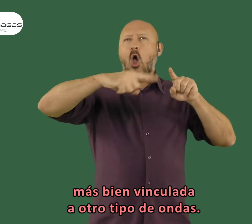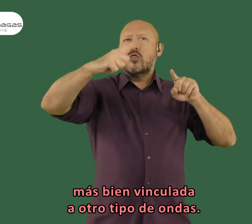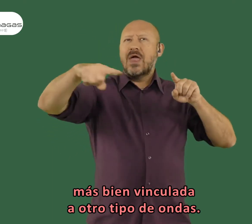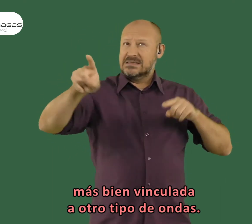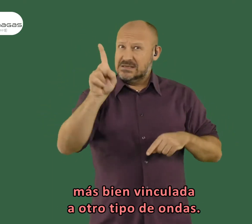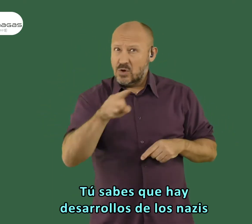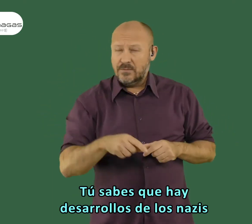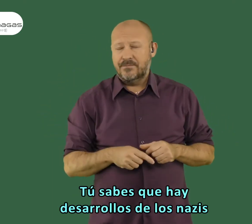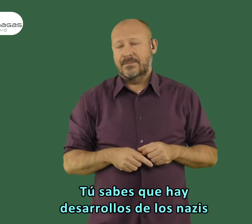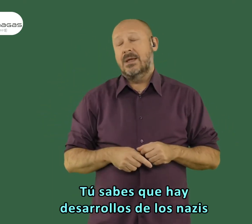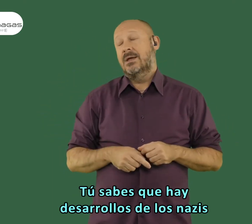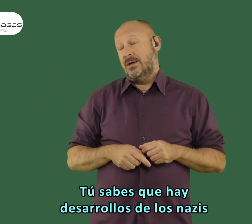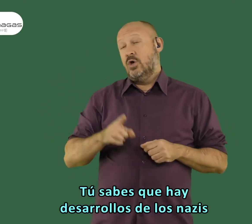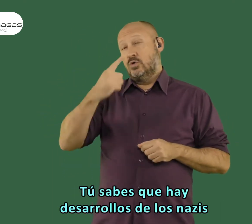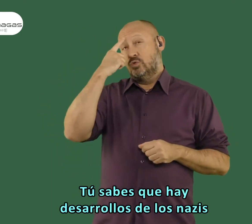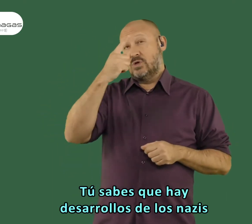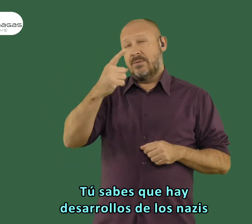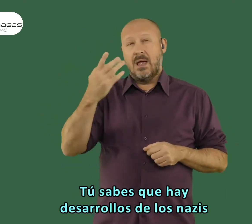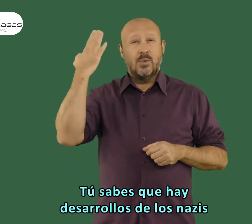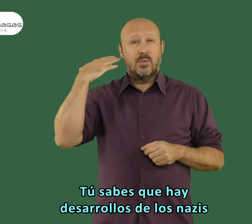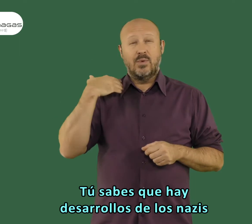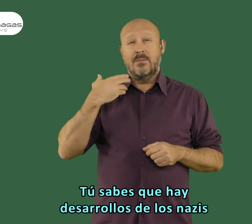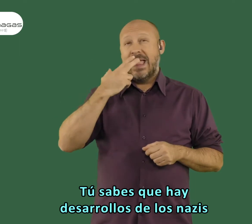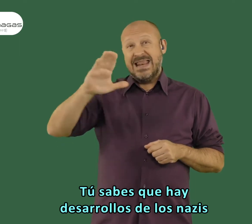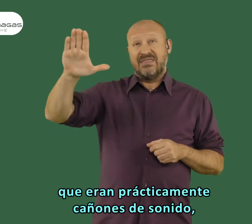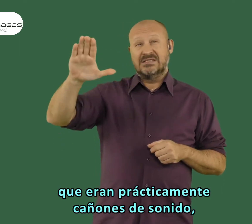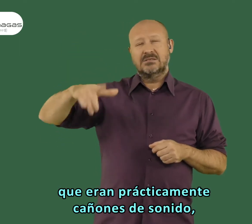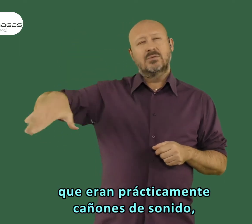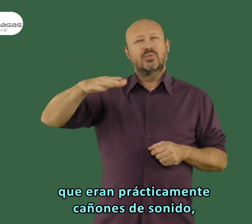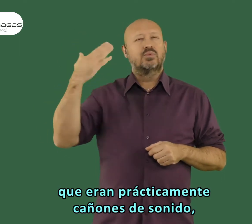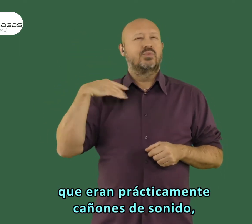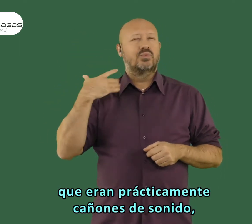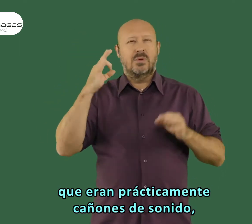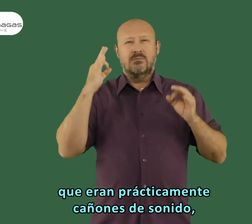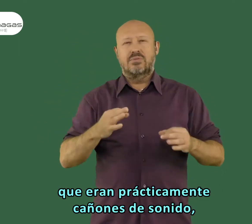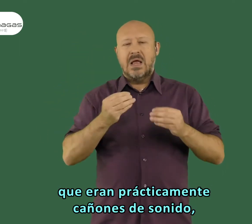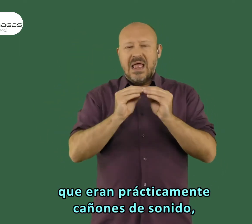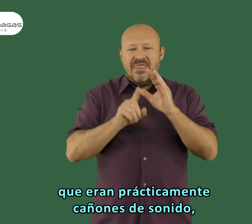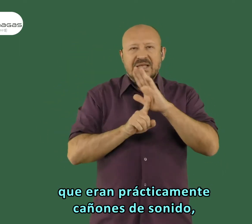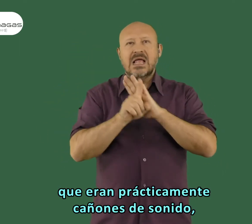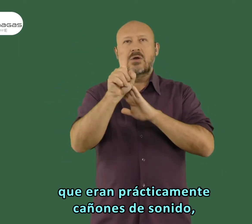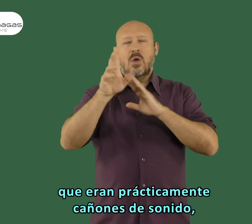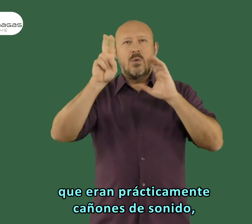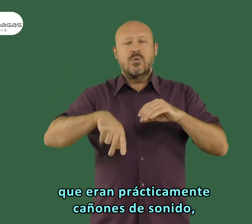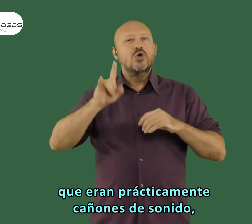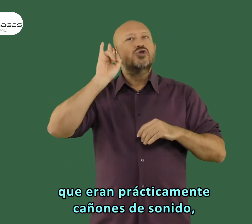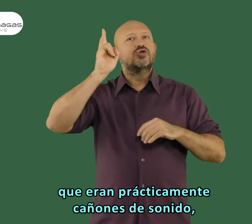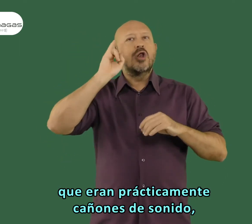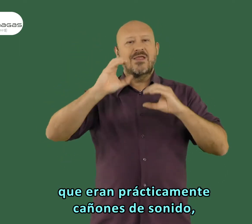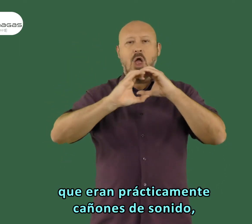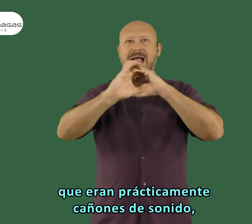a otro tipo de ondas. Tú sabes que hay desarrollos de los nazis que eran prácticamente cañones de